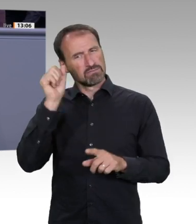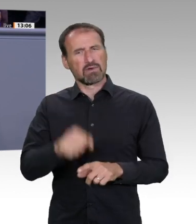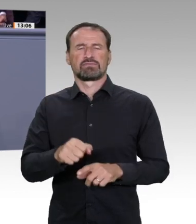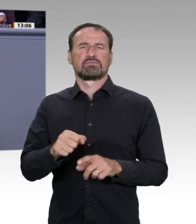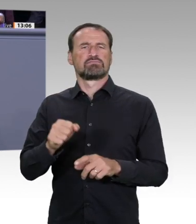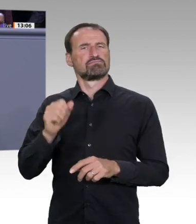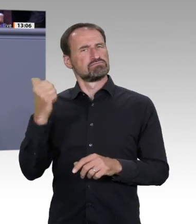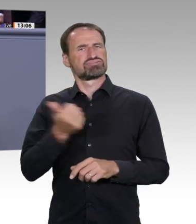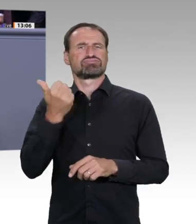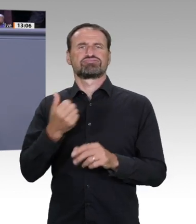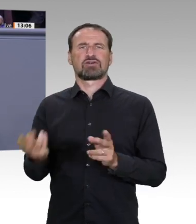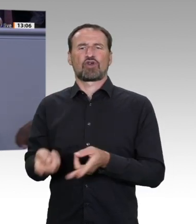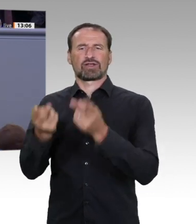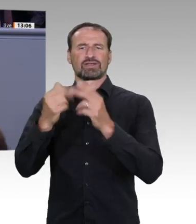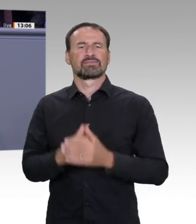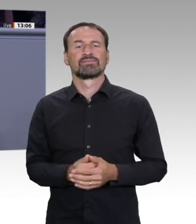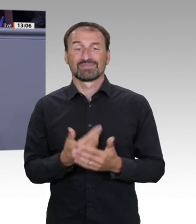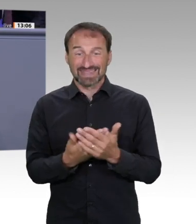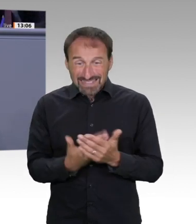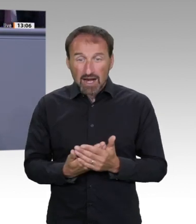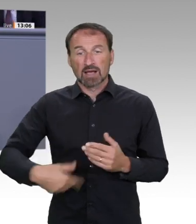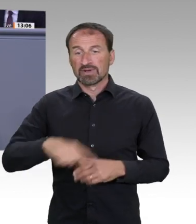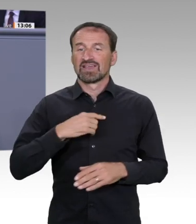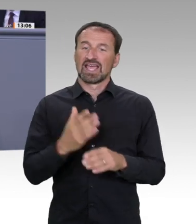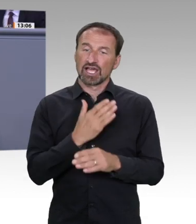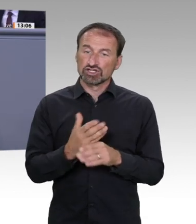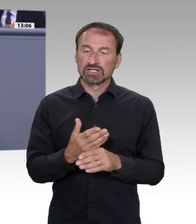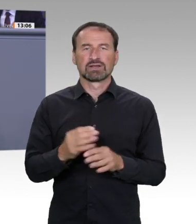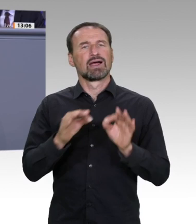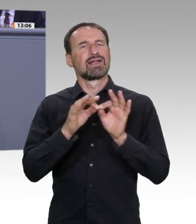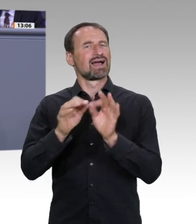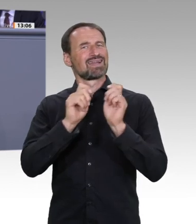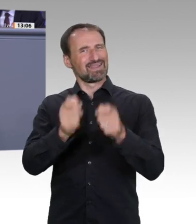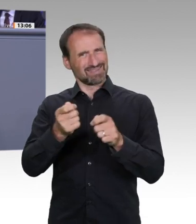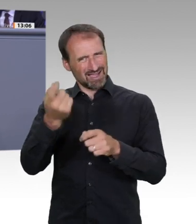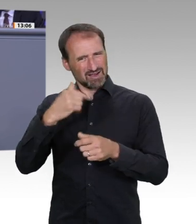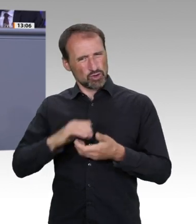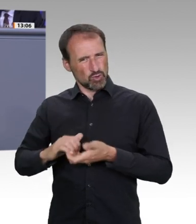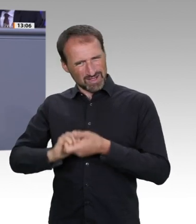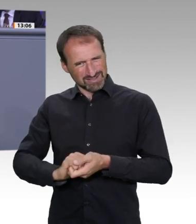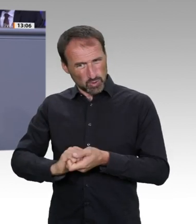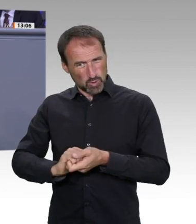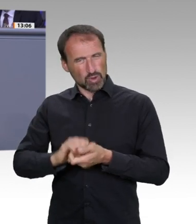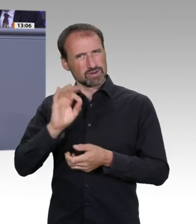neben dem Leitantrag der Koalition für die Nachhaltigkeitswoche noch einen eigenen Antrag zum Bereich Bildung, Forschung und Innovation